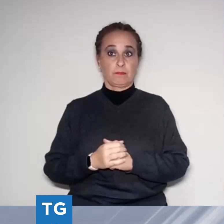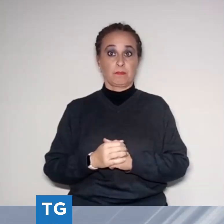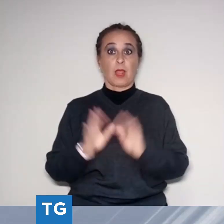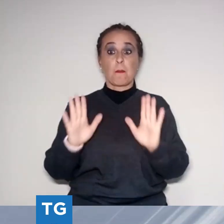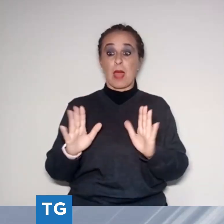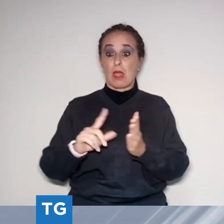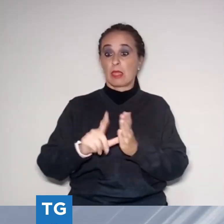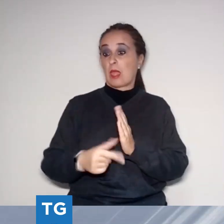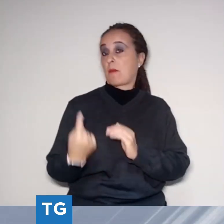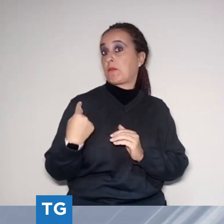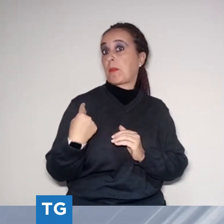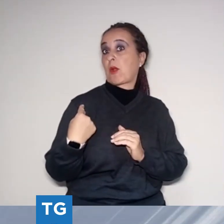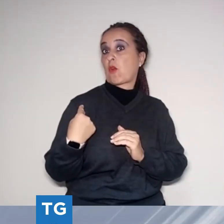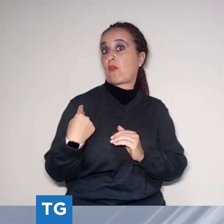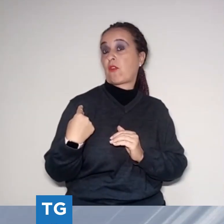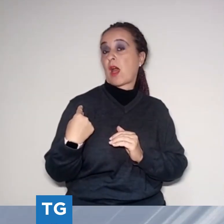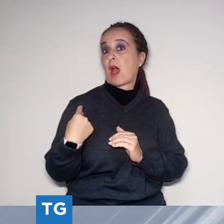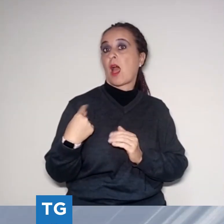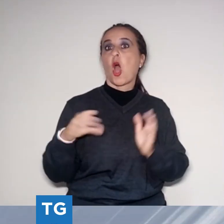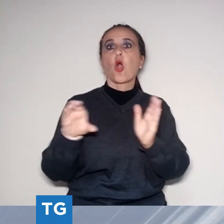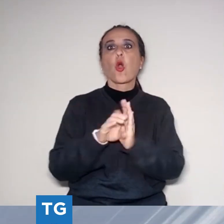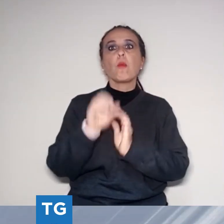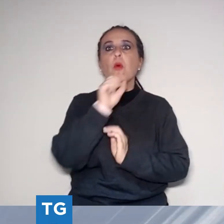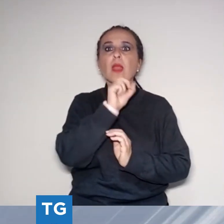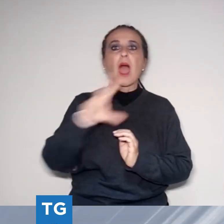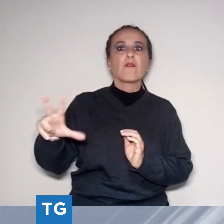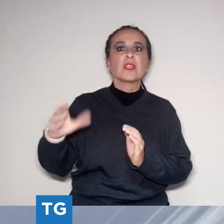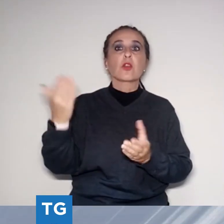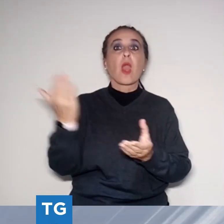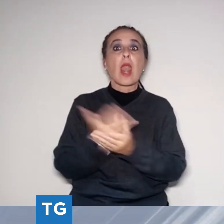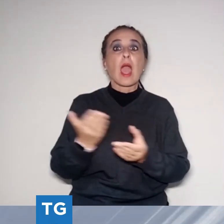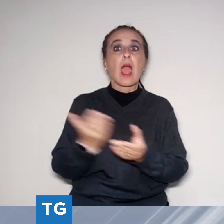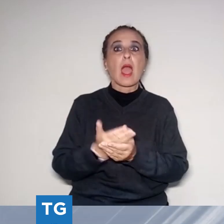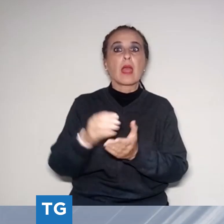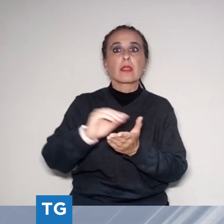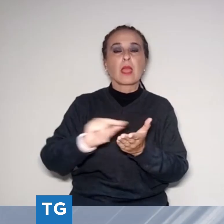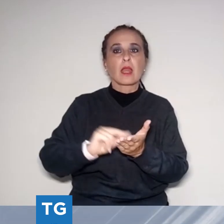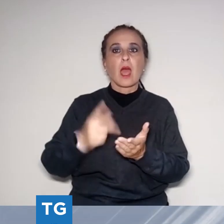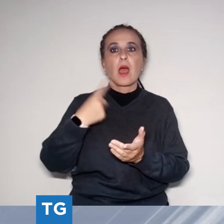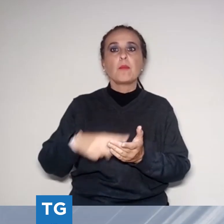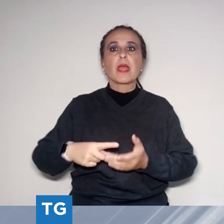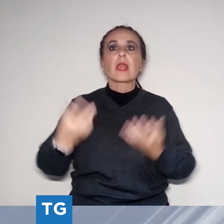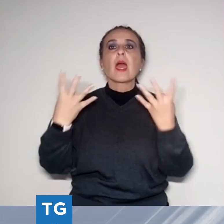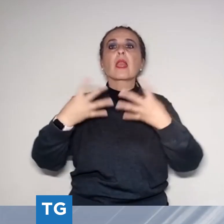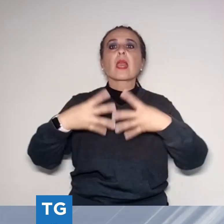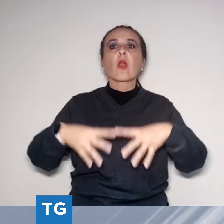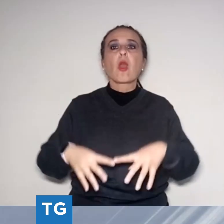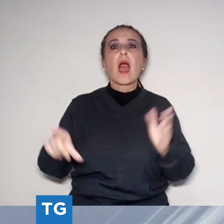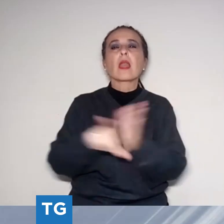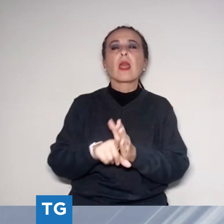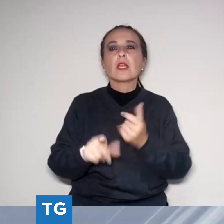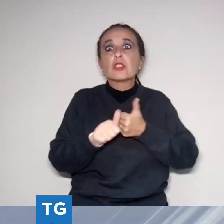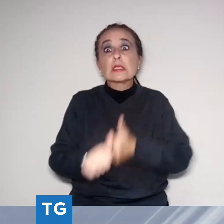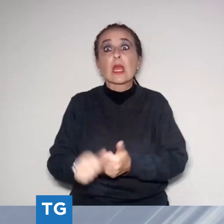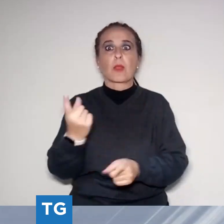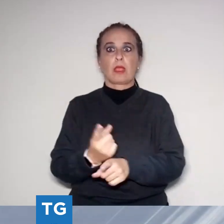regola con gli scarichi, dotandosi autonomamente di sistemi di depurazione, pena l'arrivo delle multe. Lettere che hanno